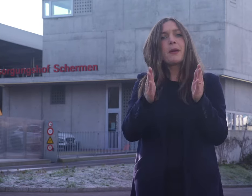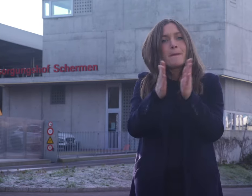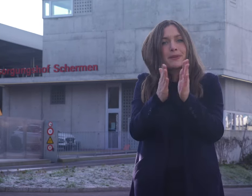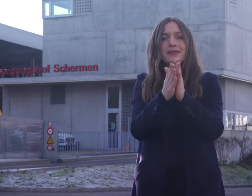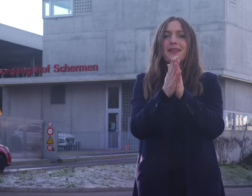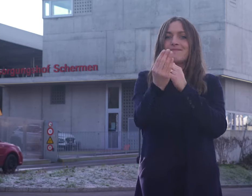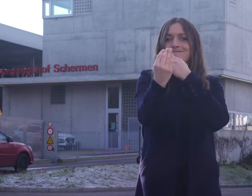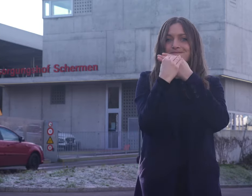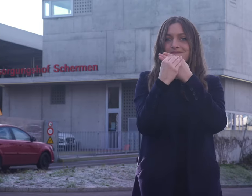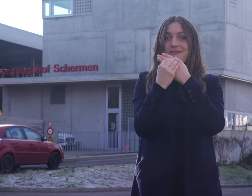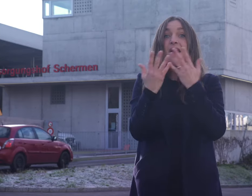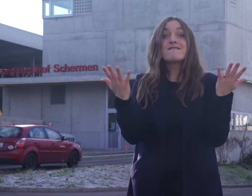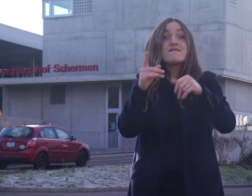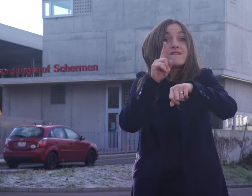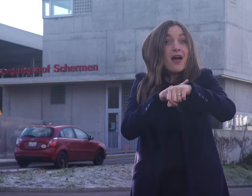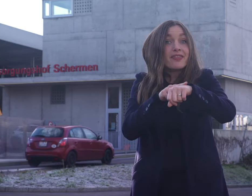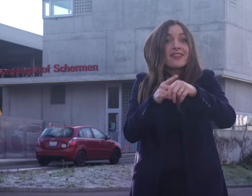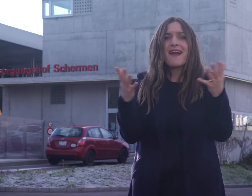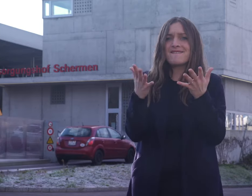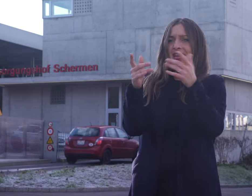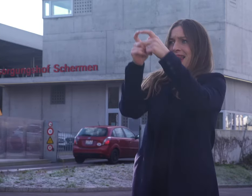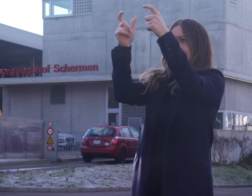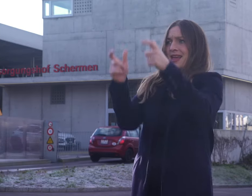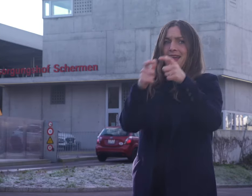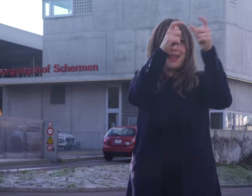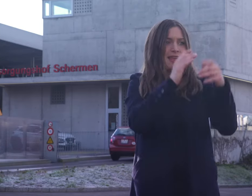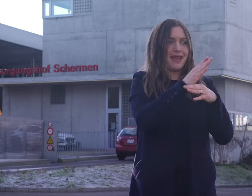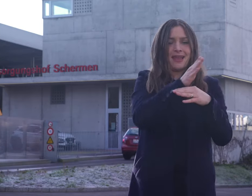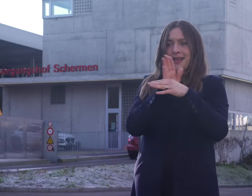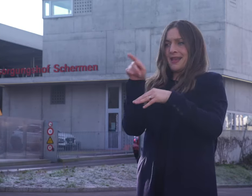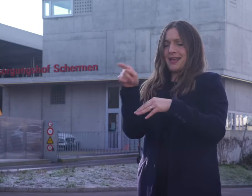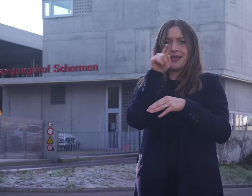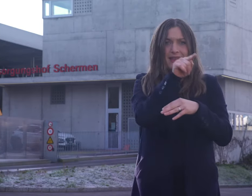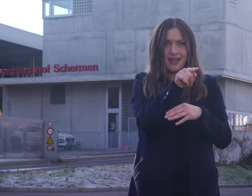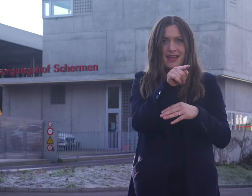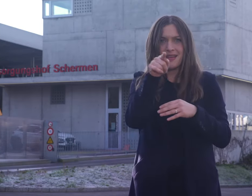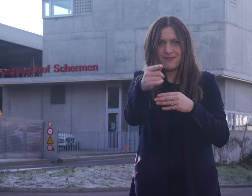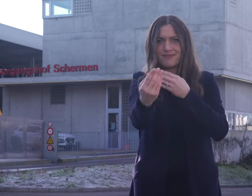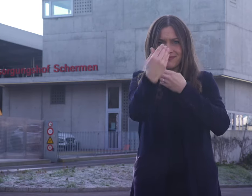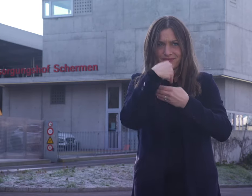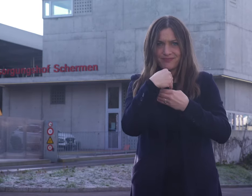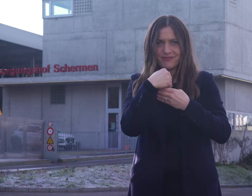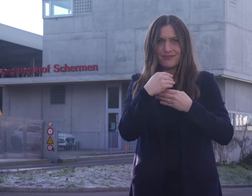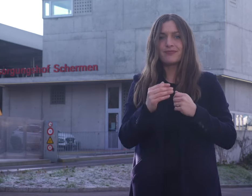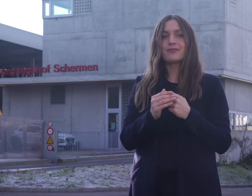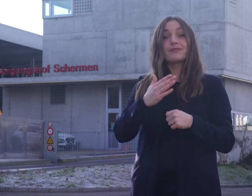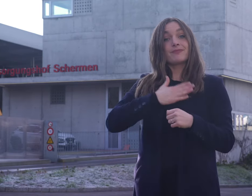gerne auf welchem unserer beiden Entsorgungshöfe vorbeikommen möchten. Unsere Mitarbeitenden zeigen Ihnen gerne den